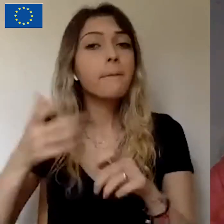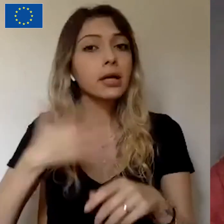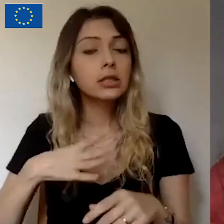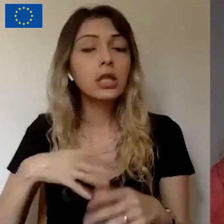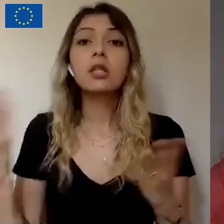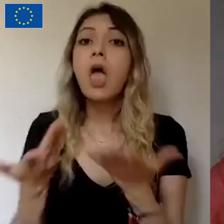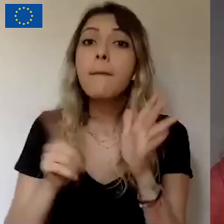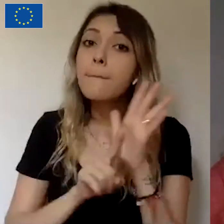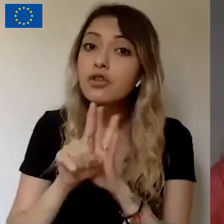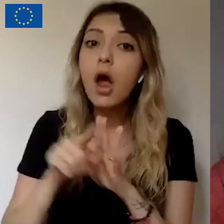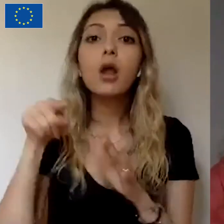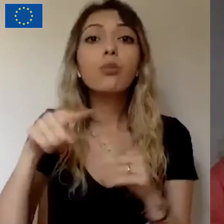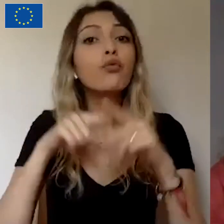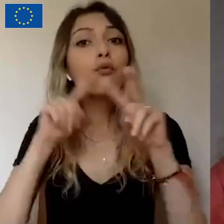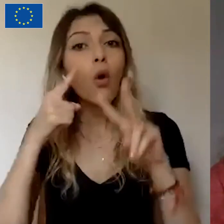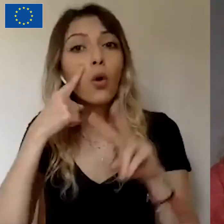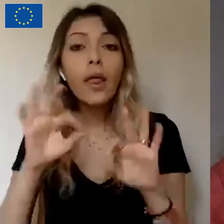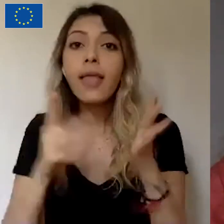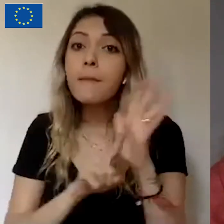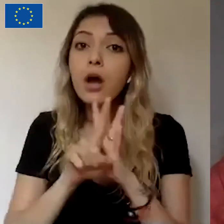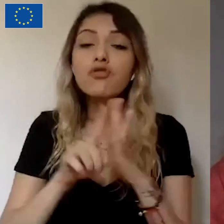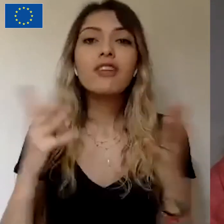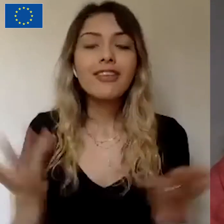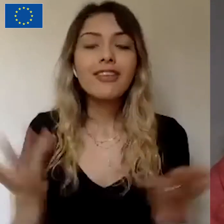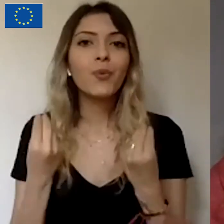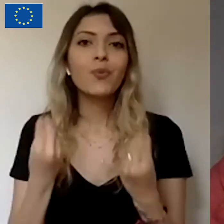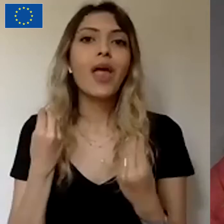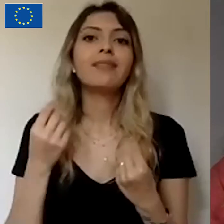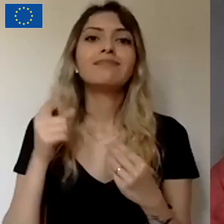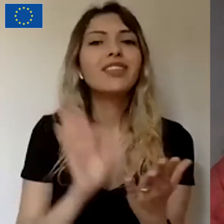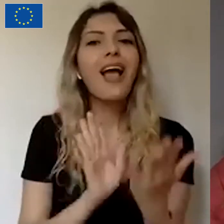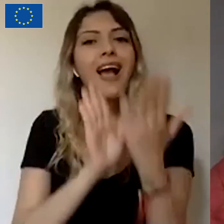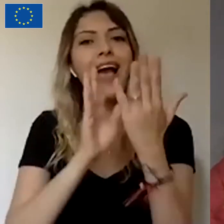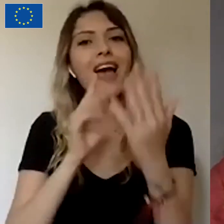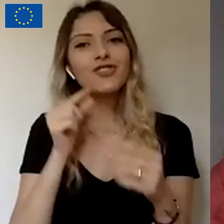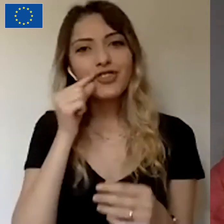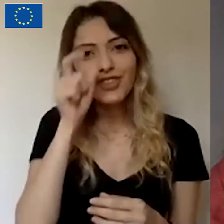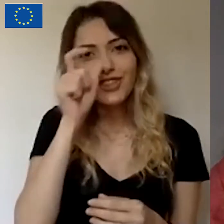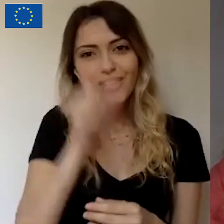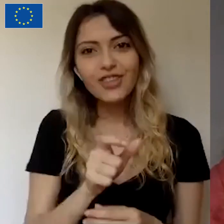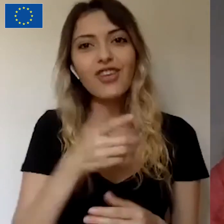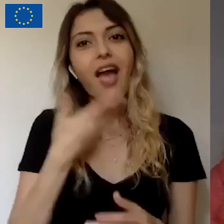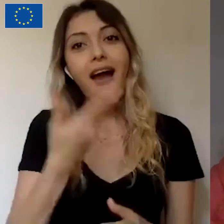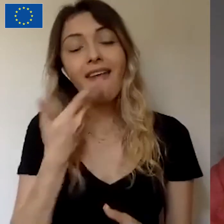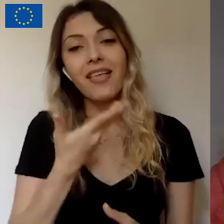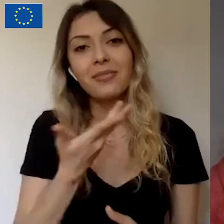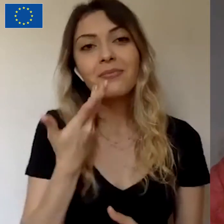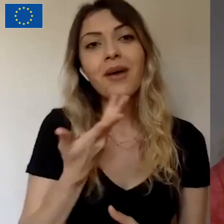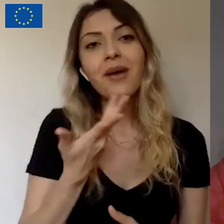fonla neleri başaracağınızı samimi bir şekilde gerçekten karşınızdaki potansiyel destekçilerin yerine kendinizi koyarak